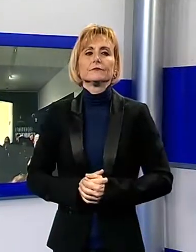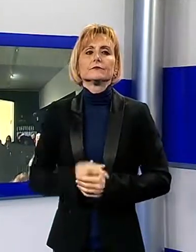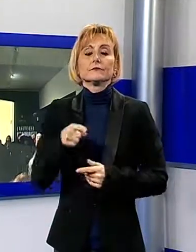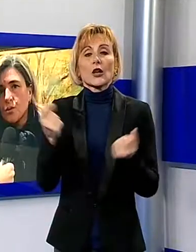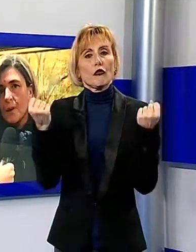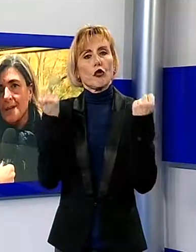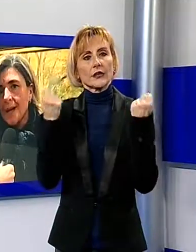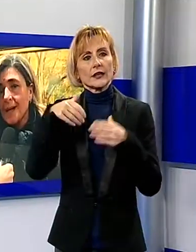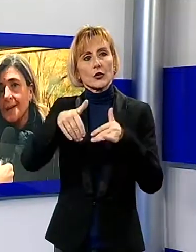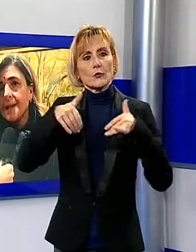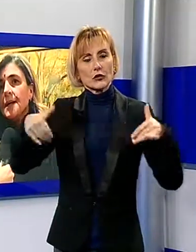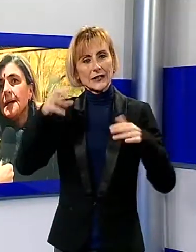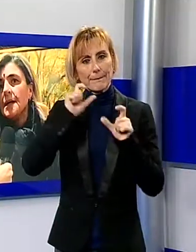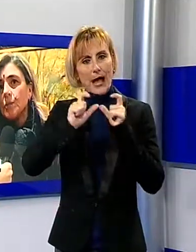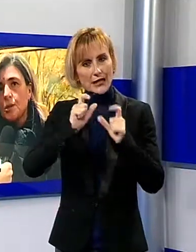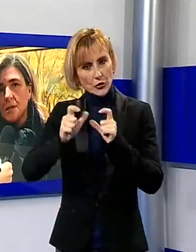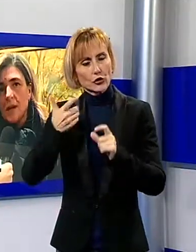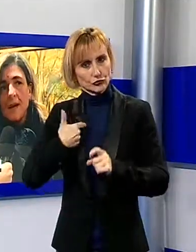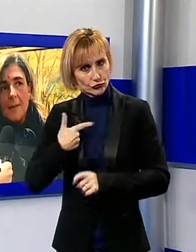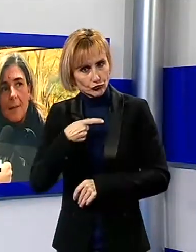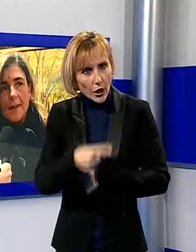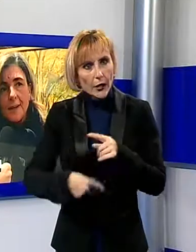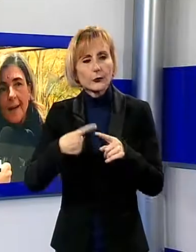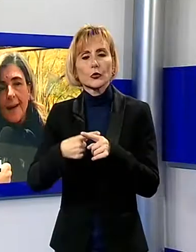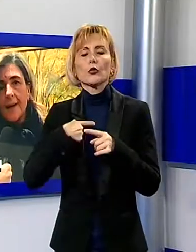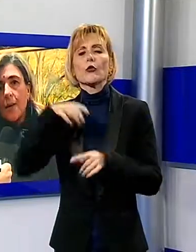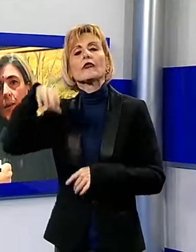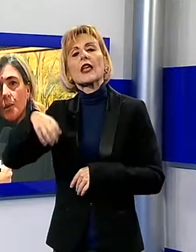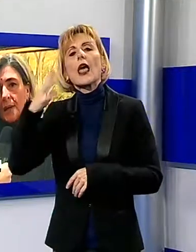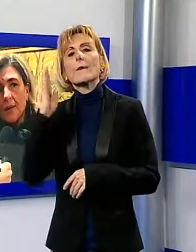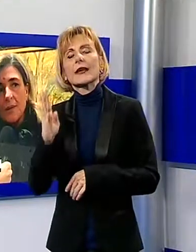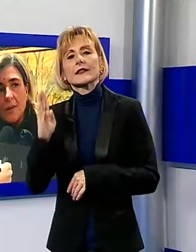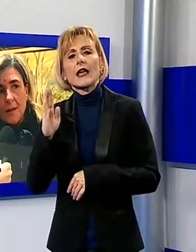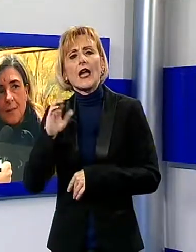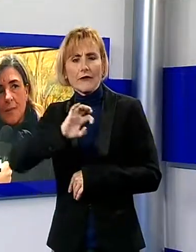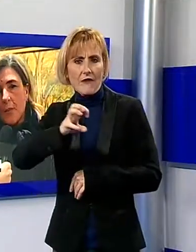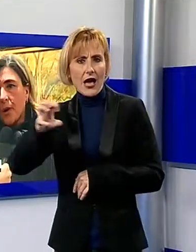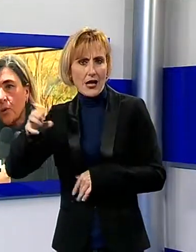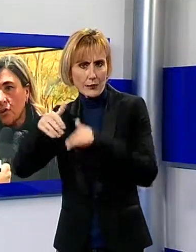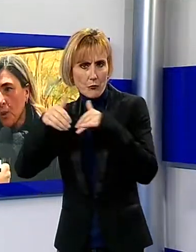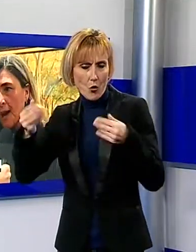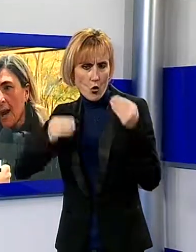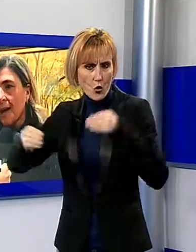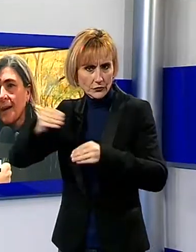anche tutta una serie di mostre a Villa Bertelli. Questa mostra poi continuerà anche